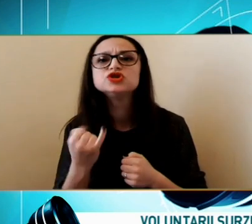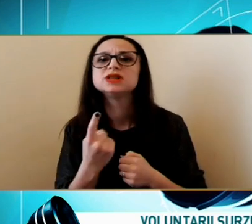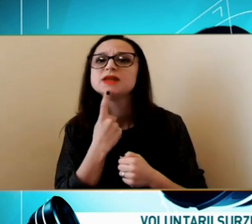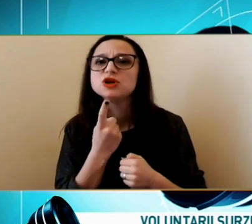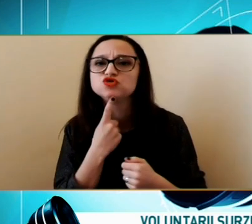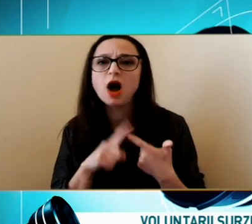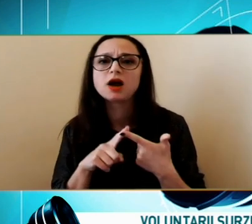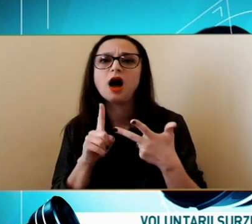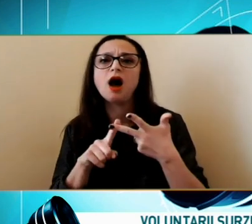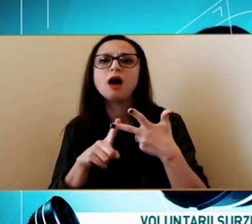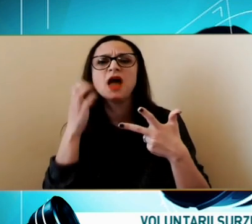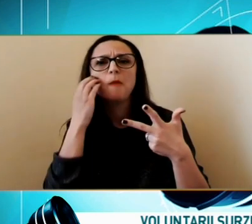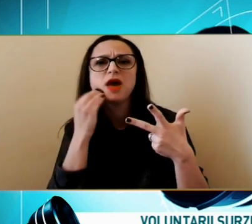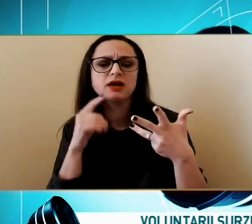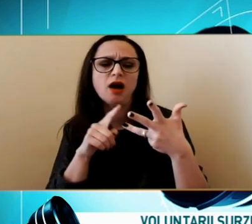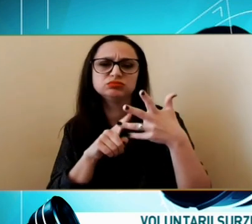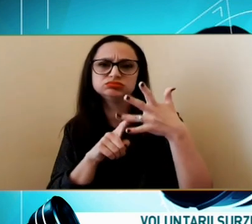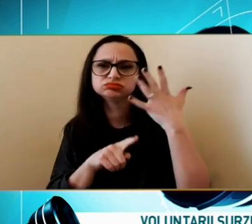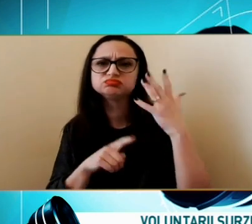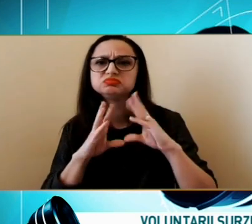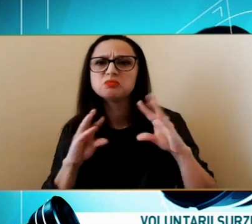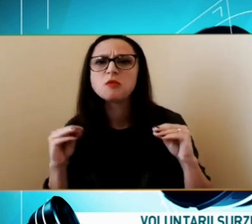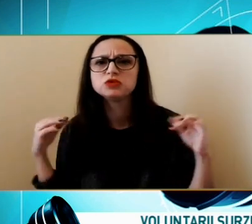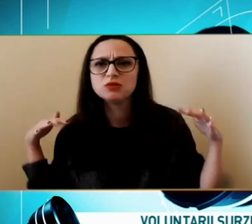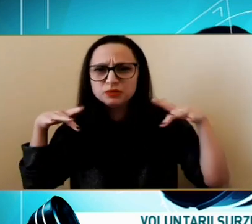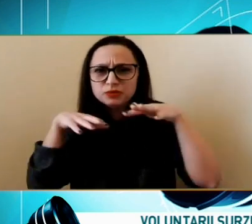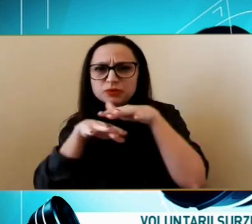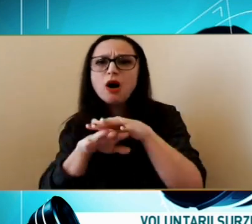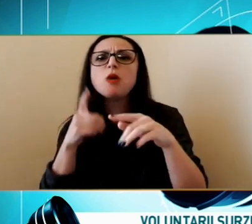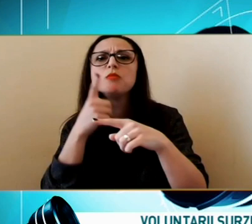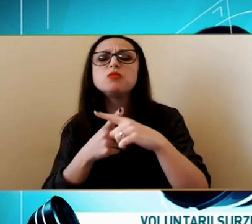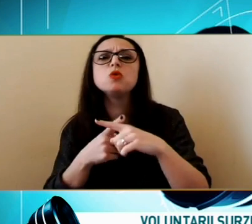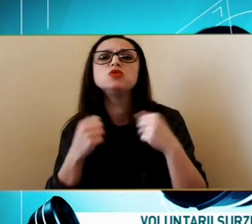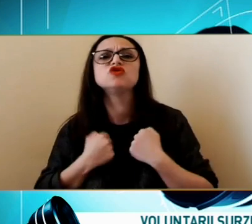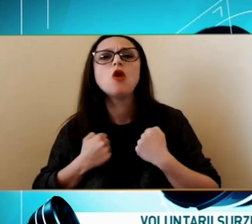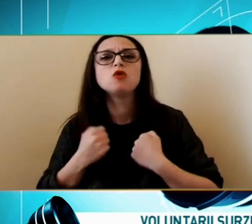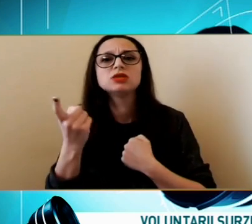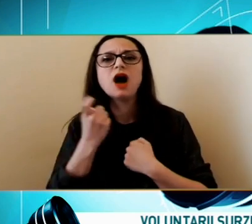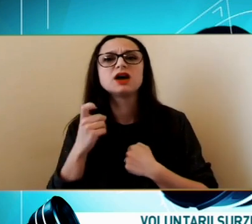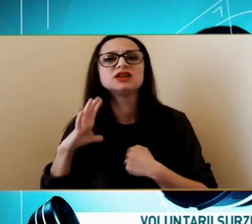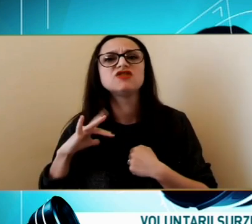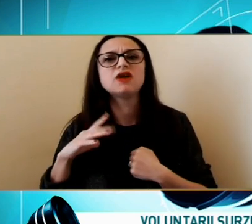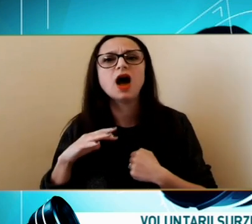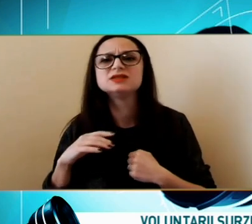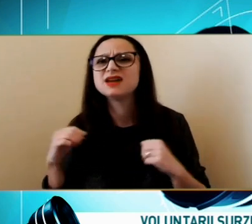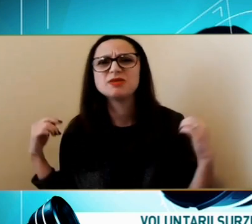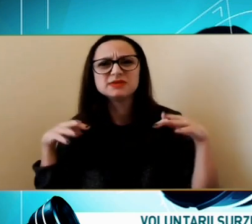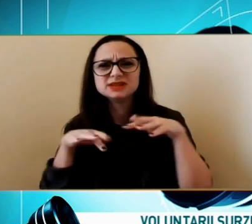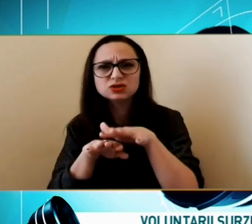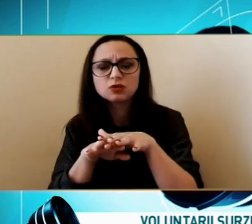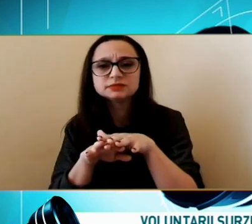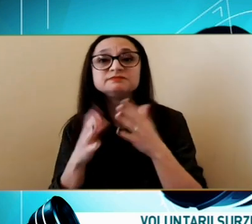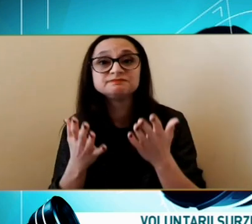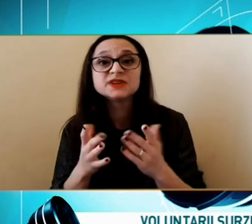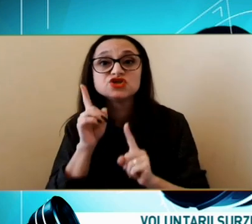Și Ni s-au alăturat Și voluntari Din Franța Deci de peste tot Deci dacă bine înțeleg